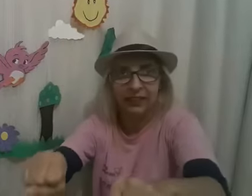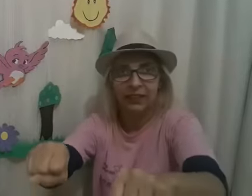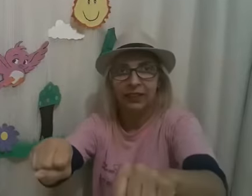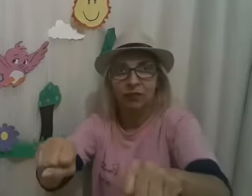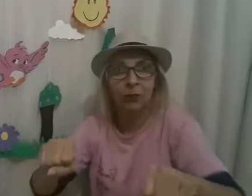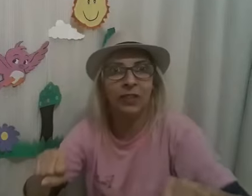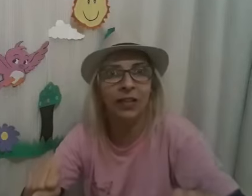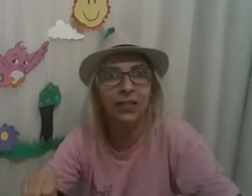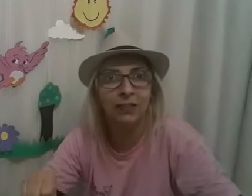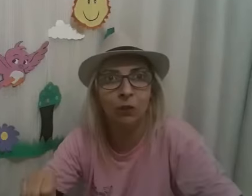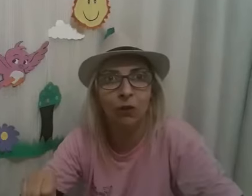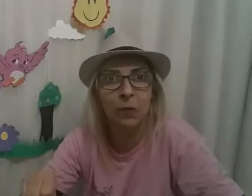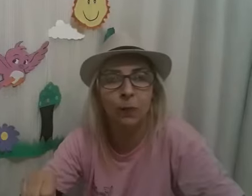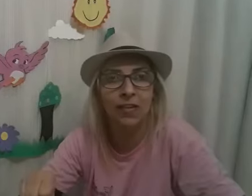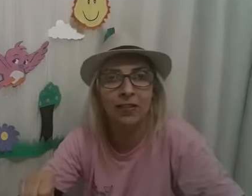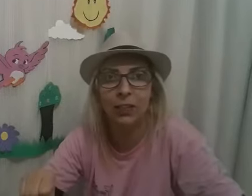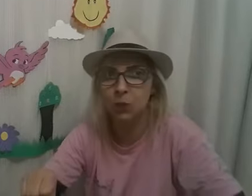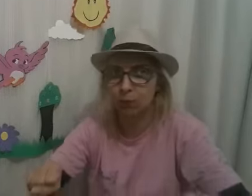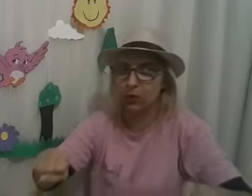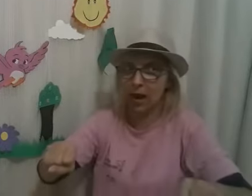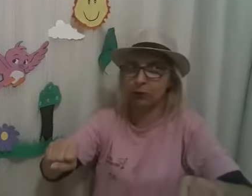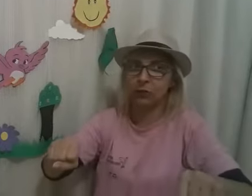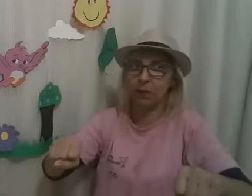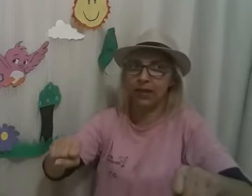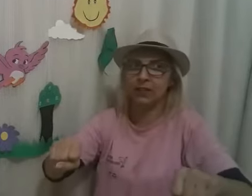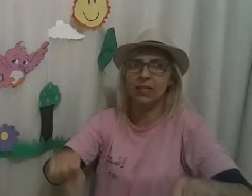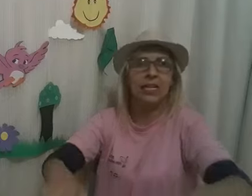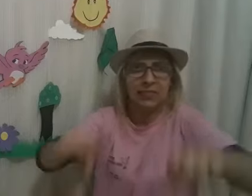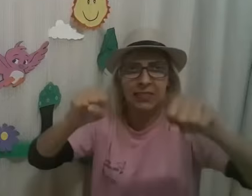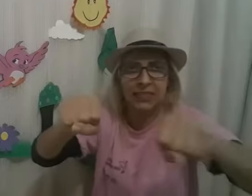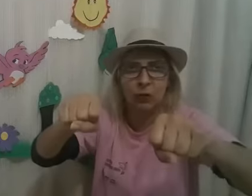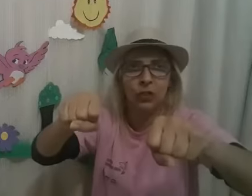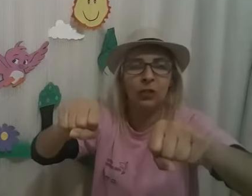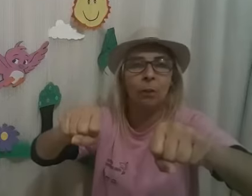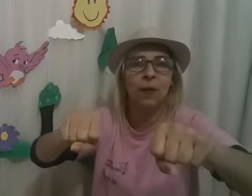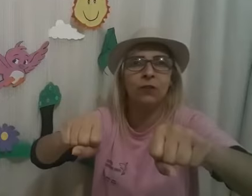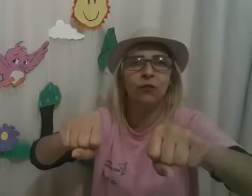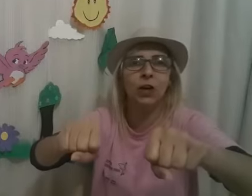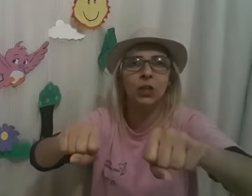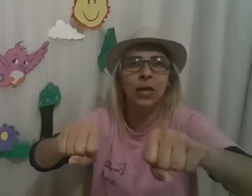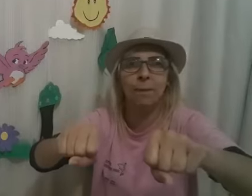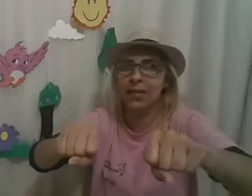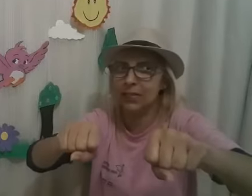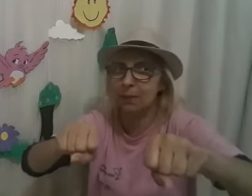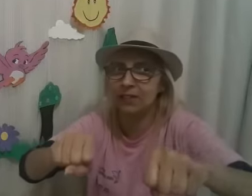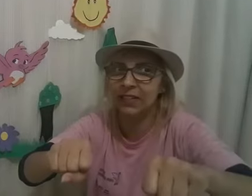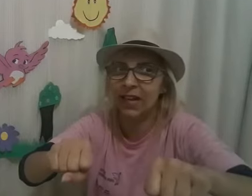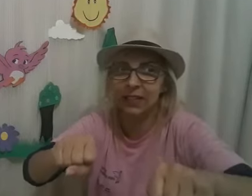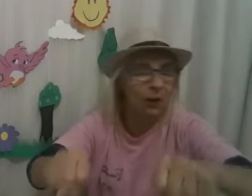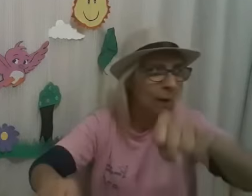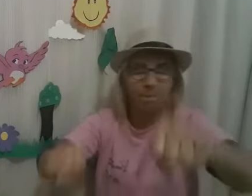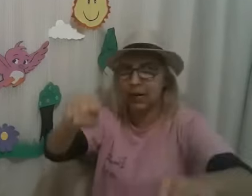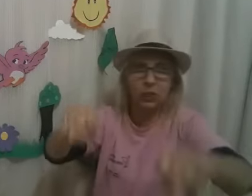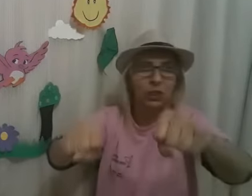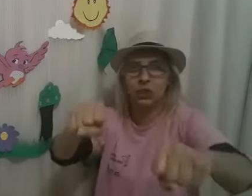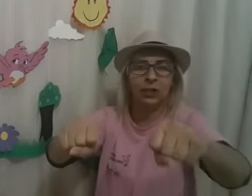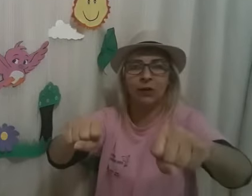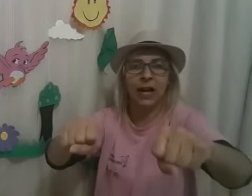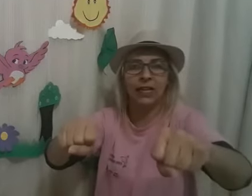Vamos lá, crianças? Novamente pela estrada de buracos e pedras, segurando bem forte na bike e na bicicleta para a gente não cair.